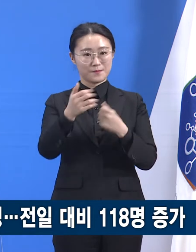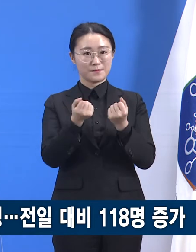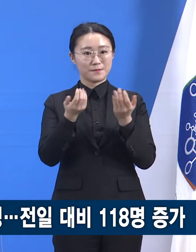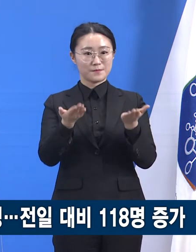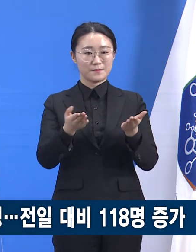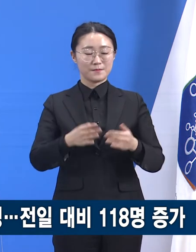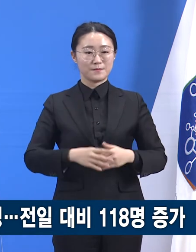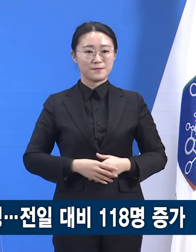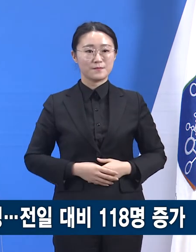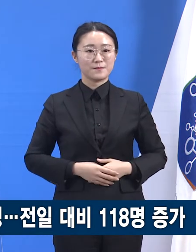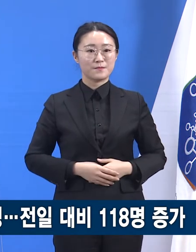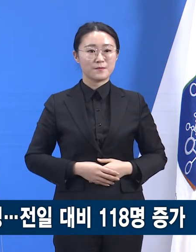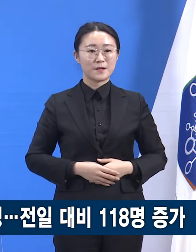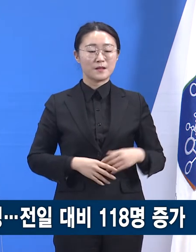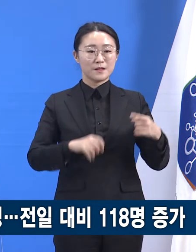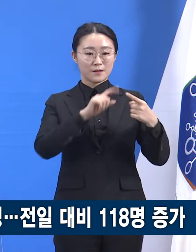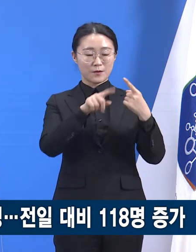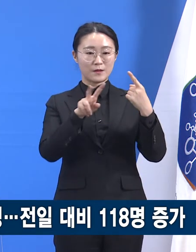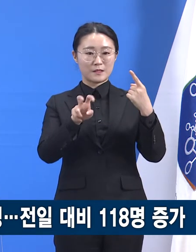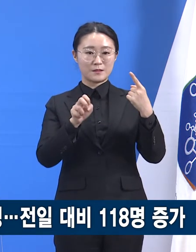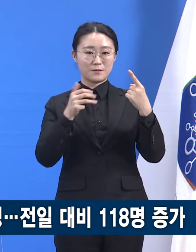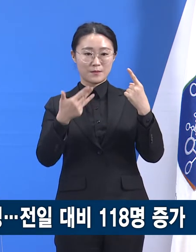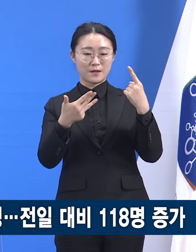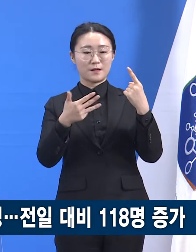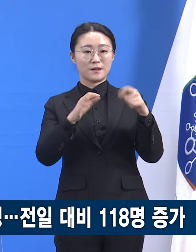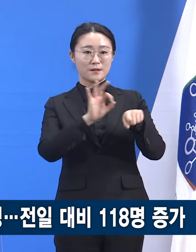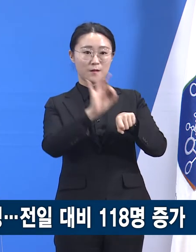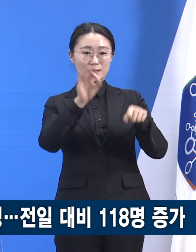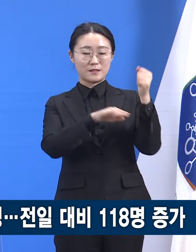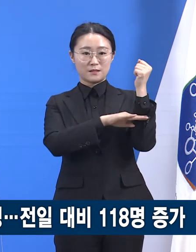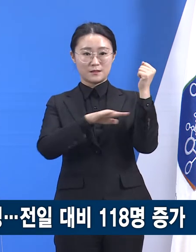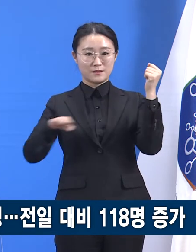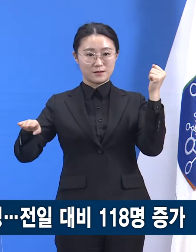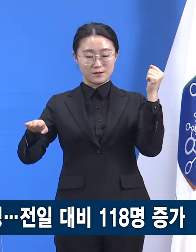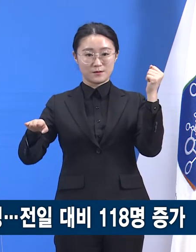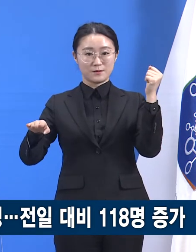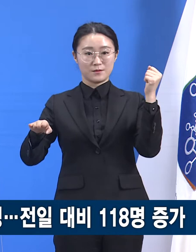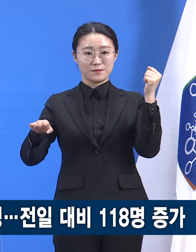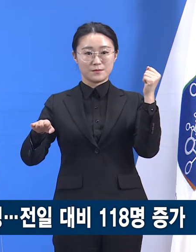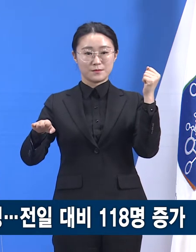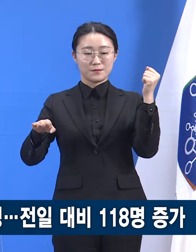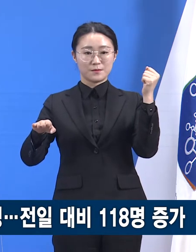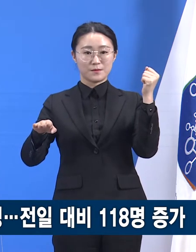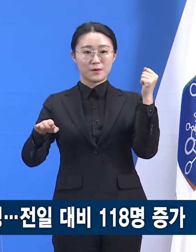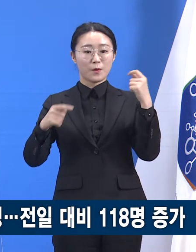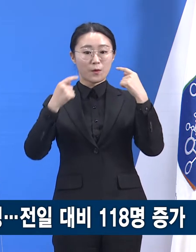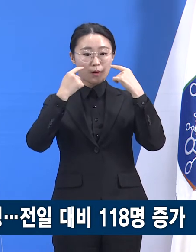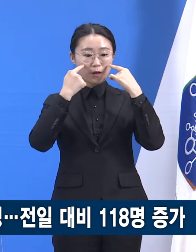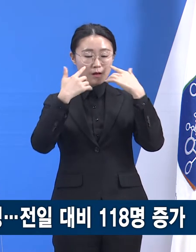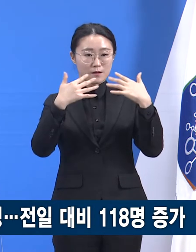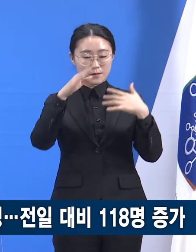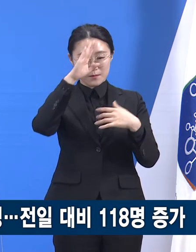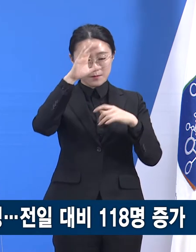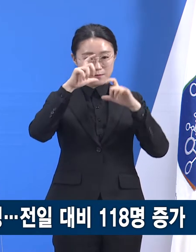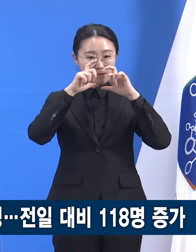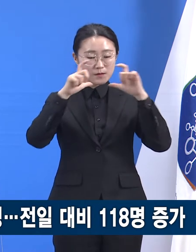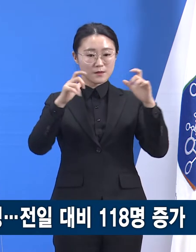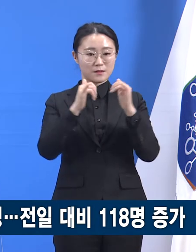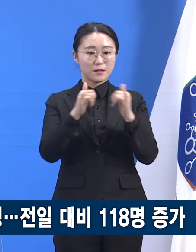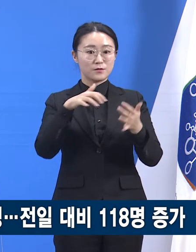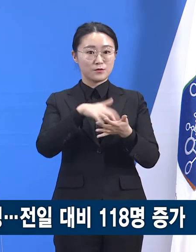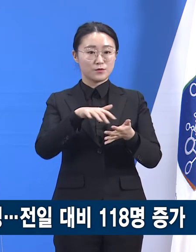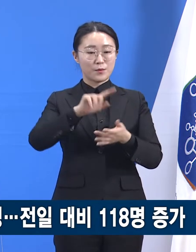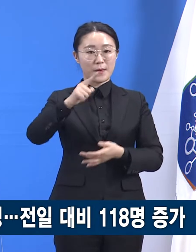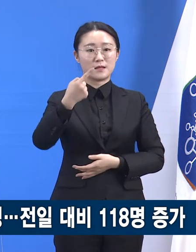28일 0시 기준 경기도의 확진자 수는 전일 오전 0시 대비 118명 증가한